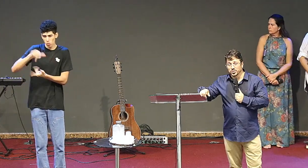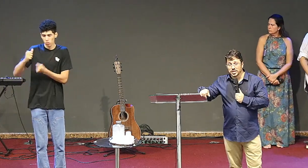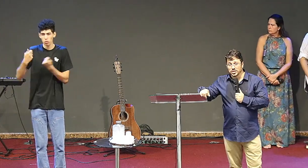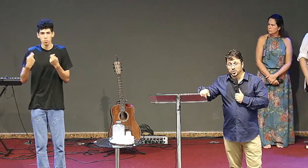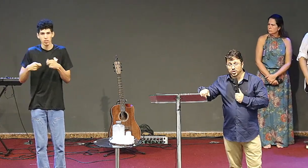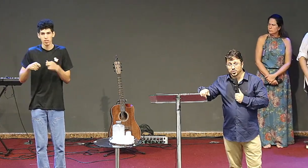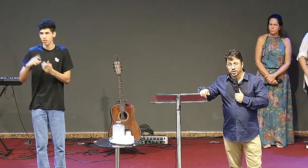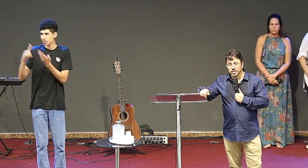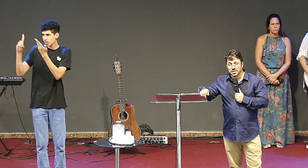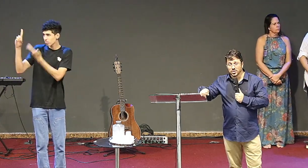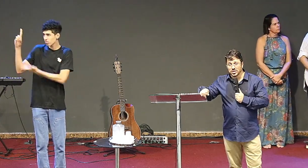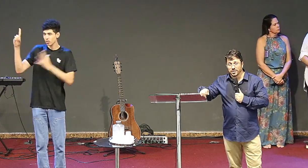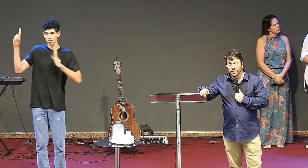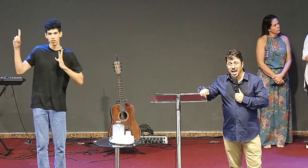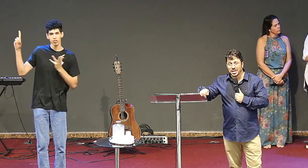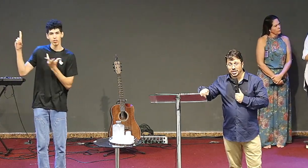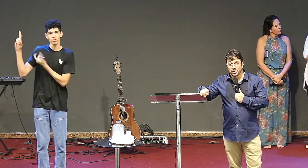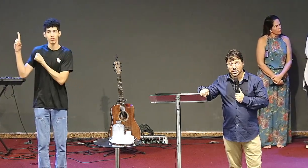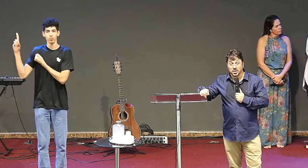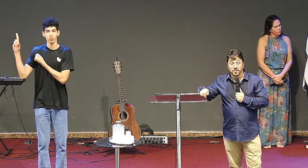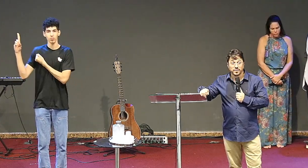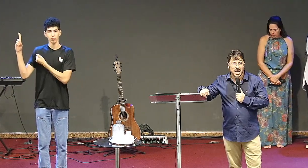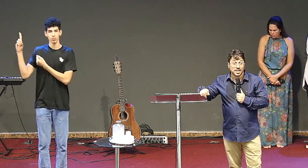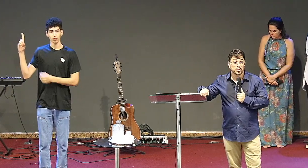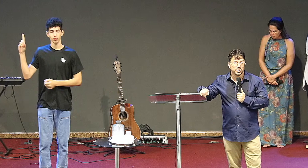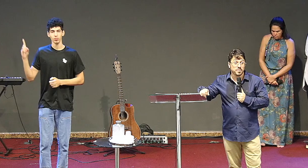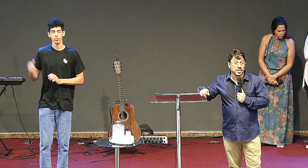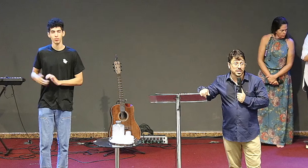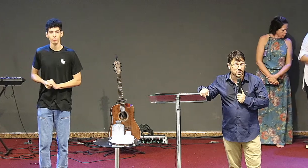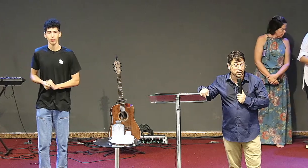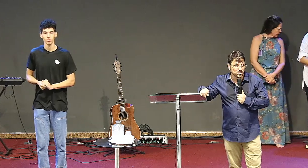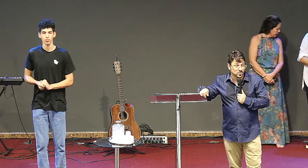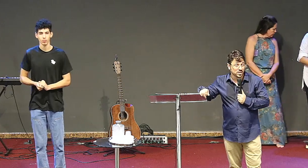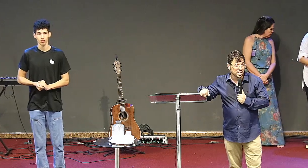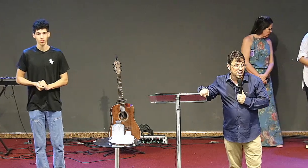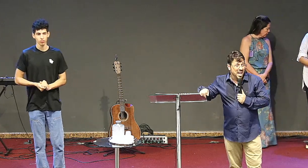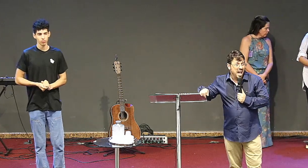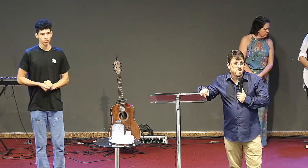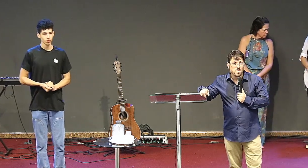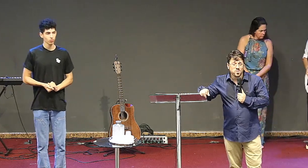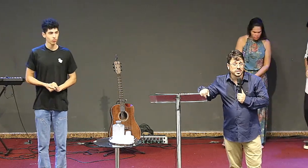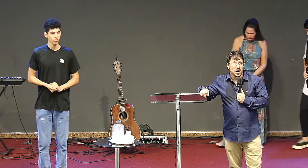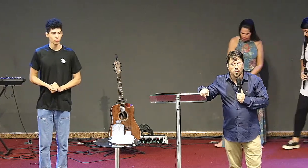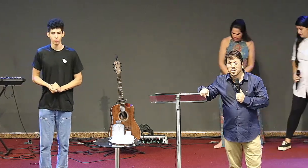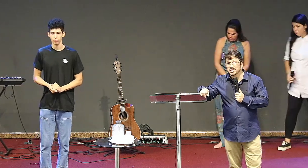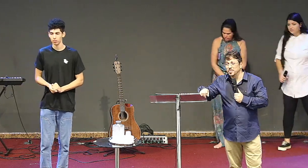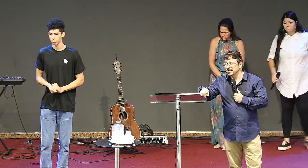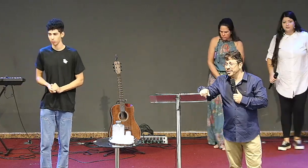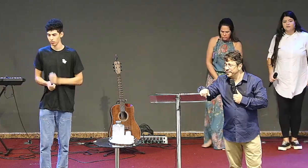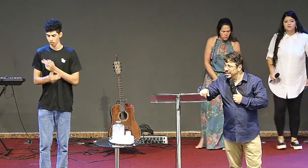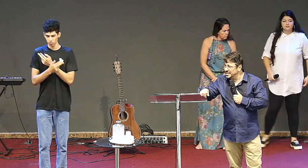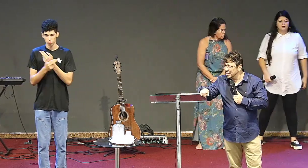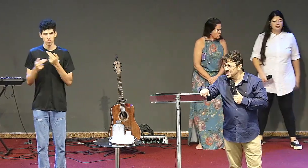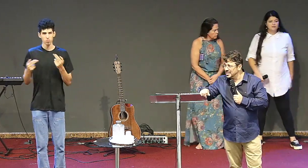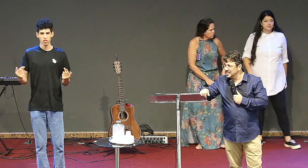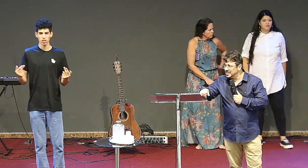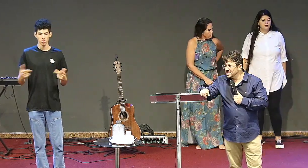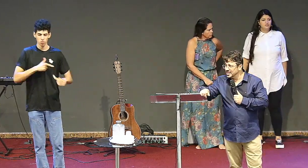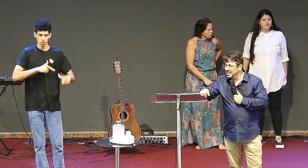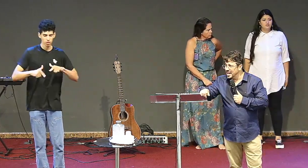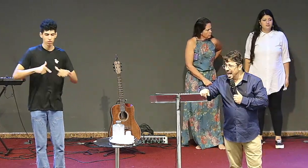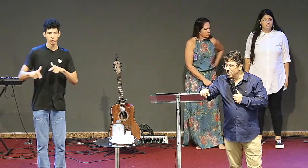fechamos nesses últimos dias a nossa viagem a nossa nova viagem para os ribeirinhos há muita coisa para ser feita